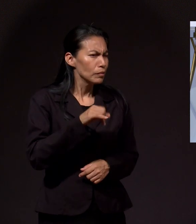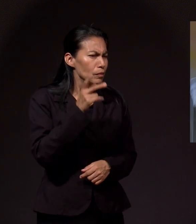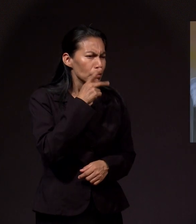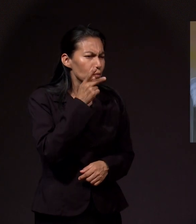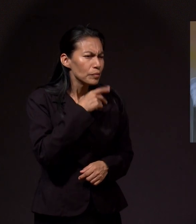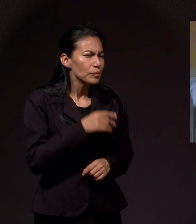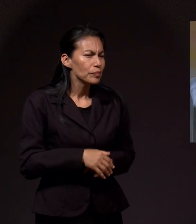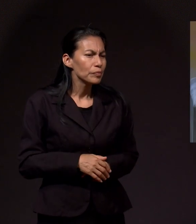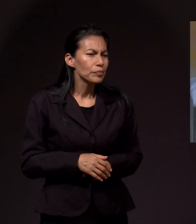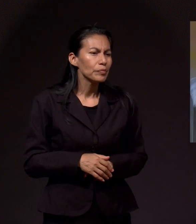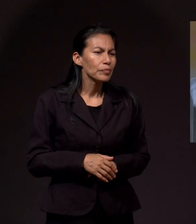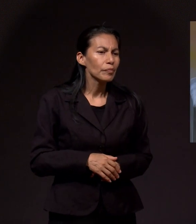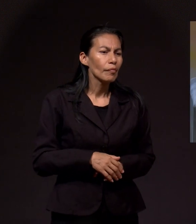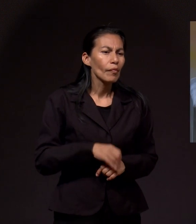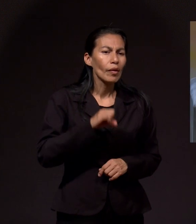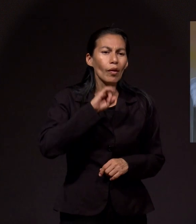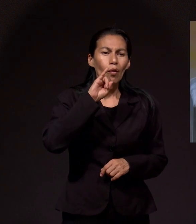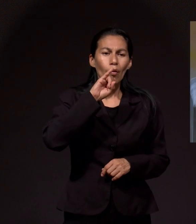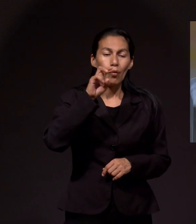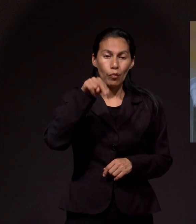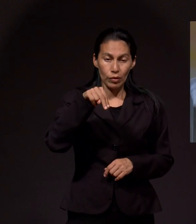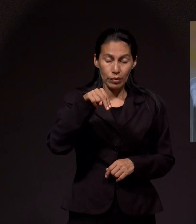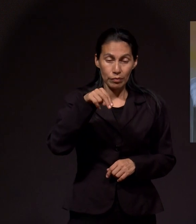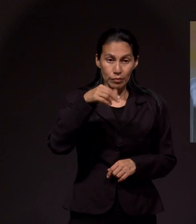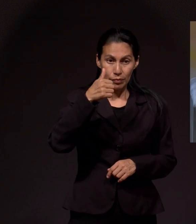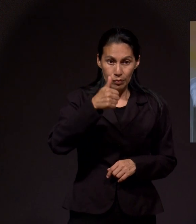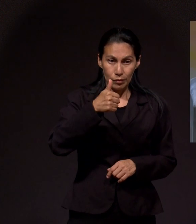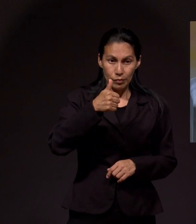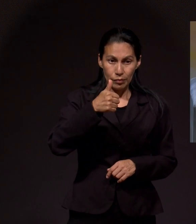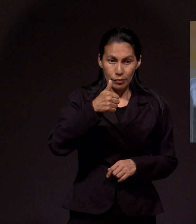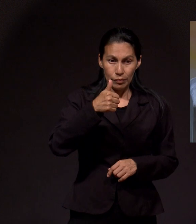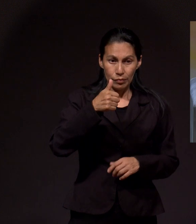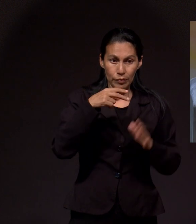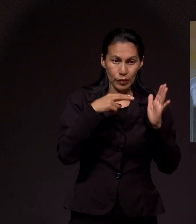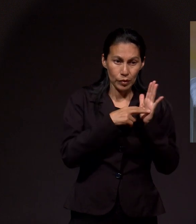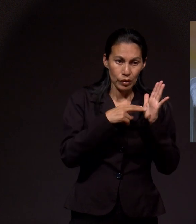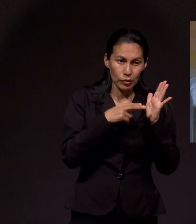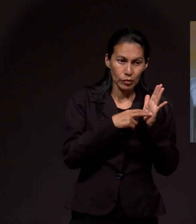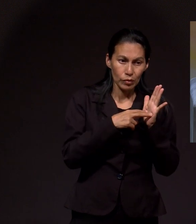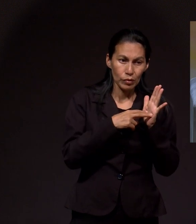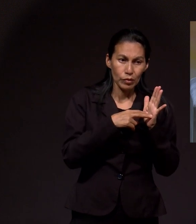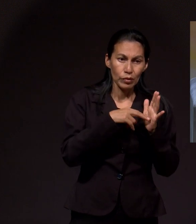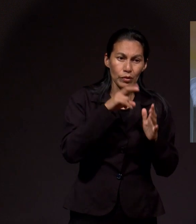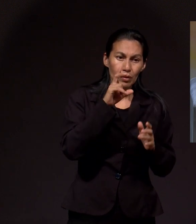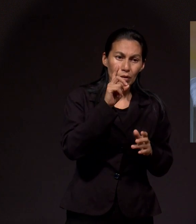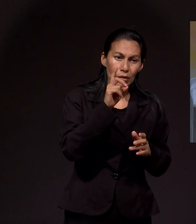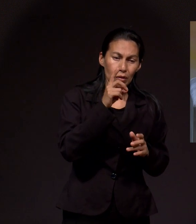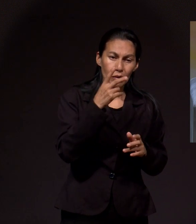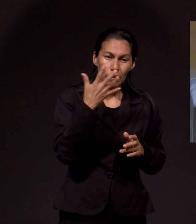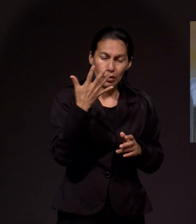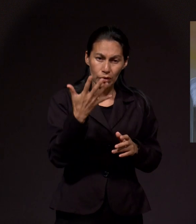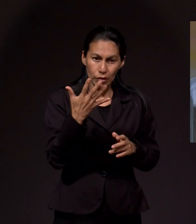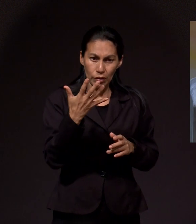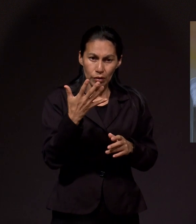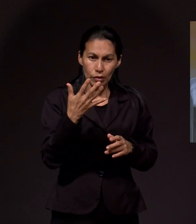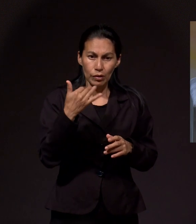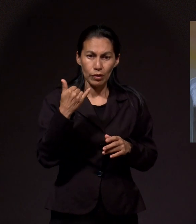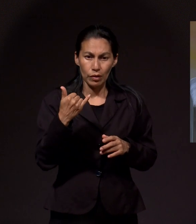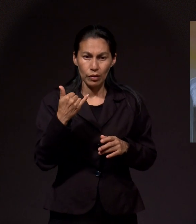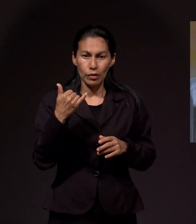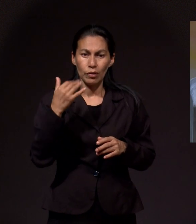¿cuál es? Sí, Pastor, esta promesa se encuentra en San Juan, capítulo 6, versículo 35